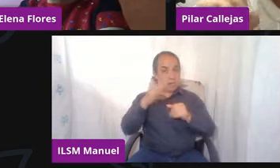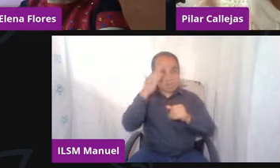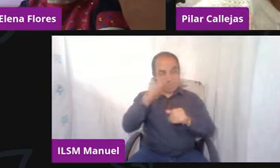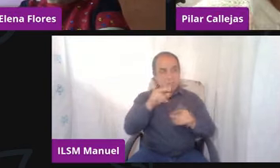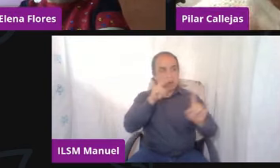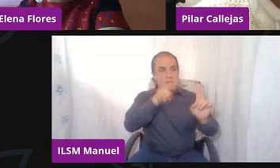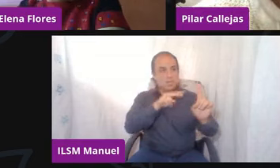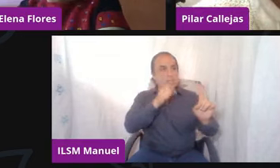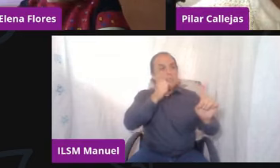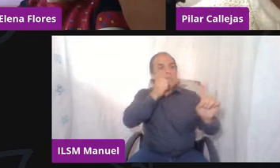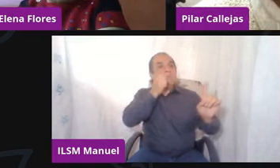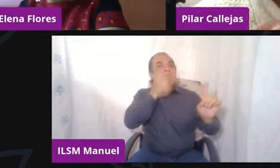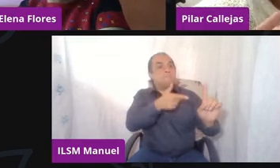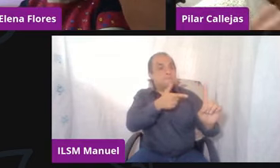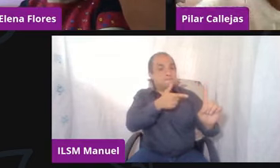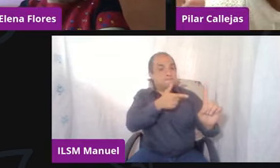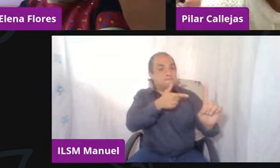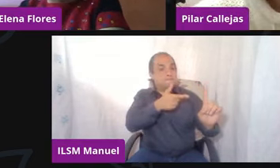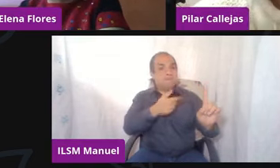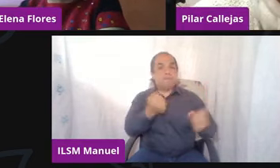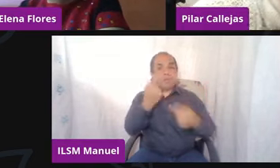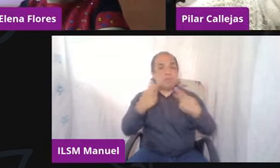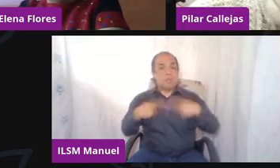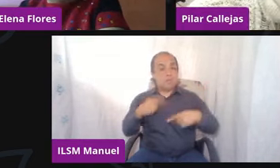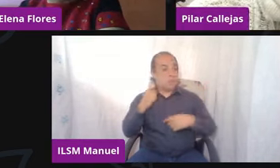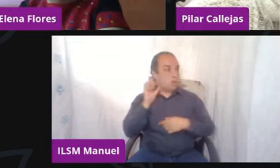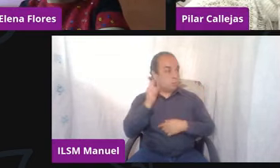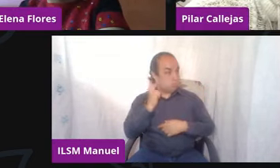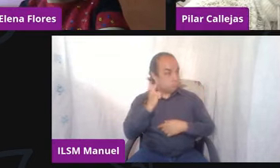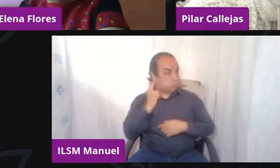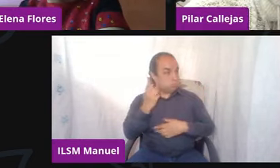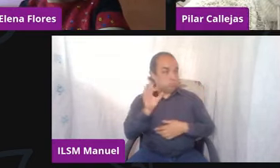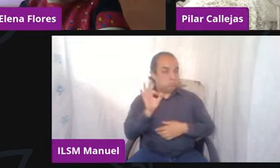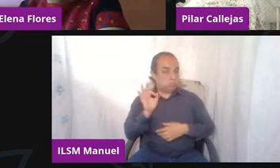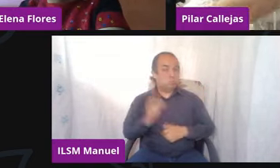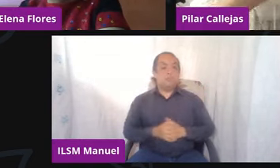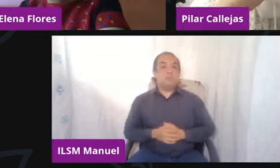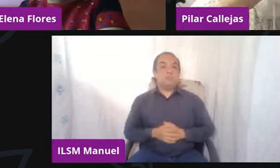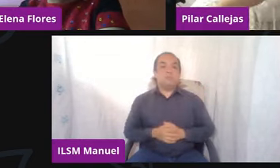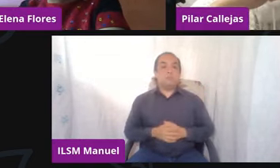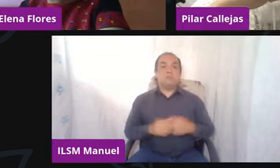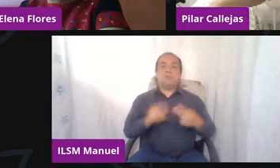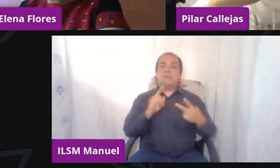alguien que es capaz de escuchar, esa es regla. Y por otro lado,